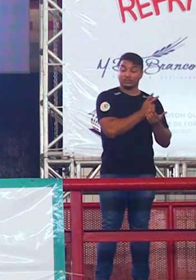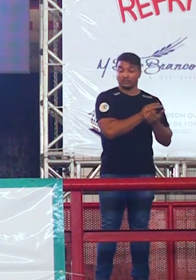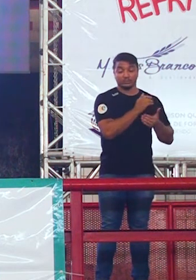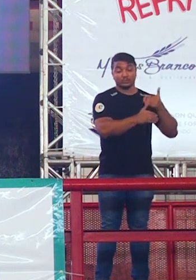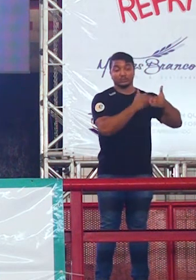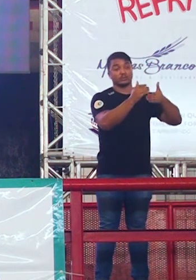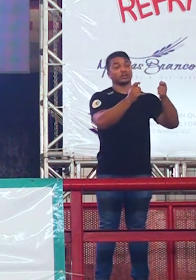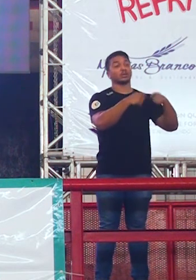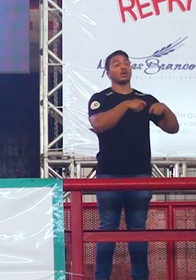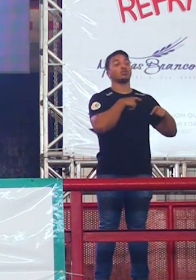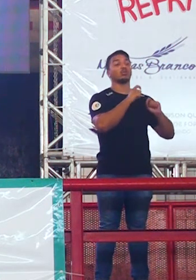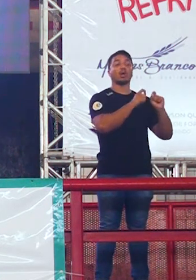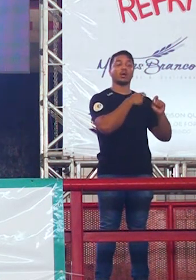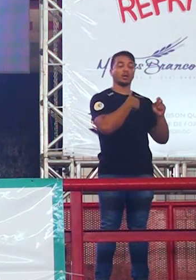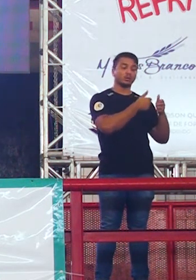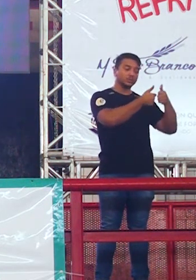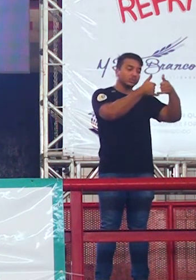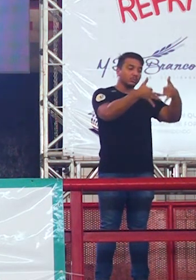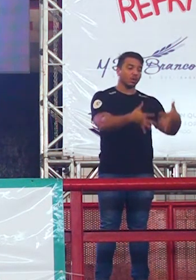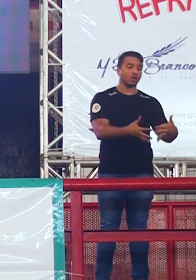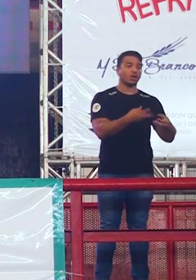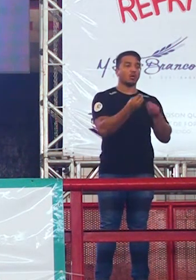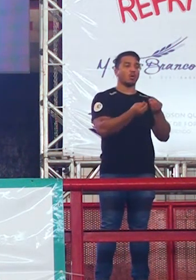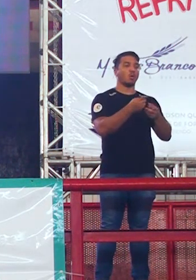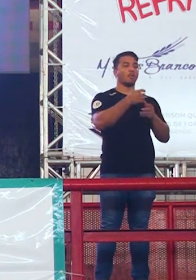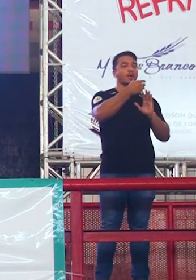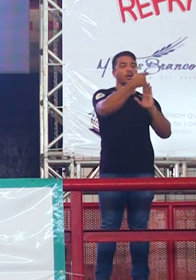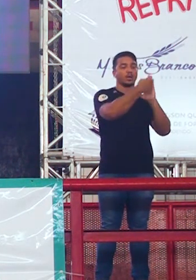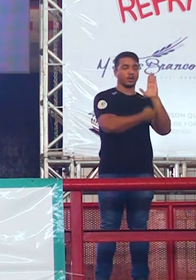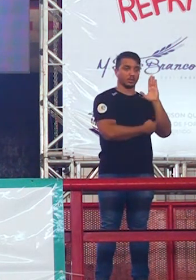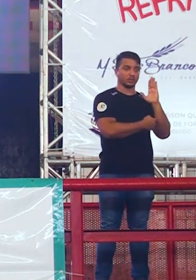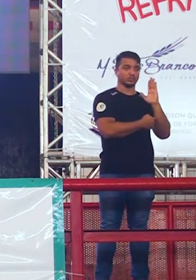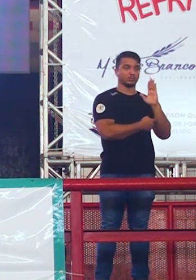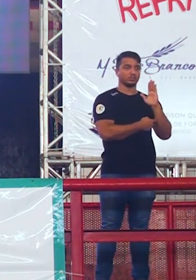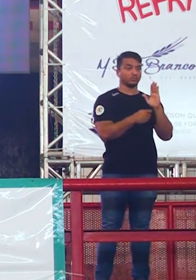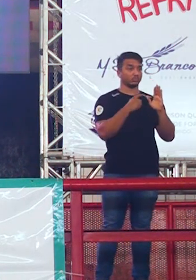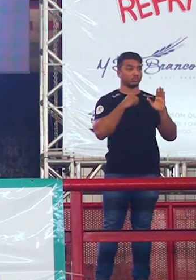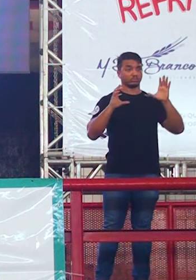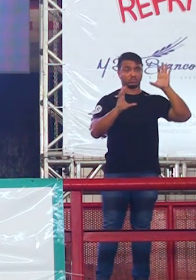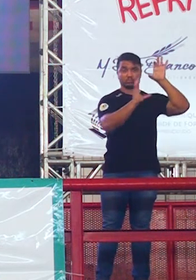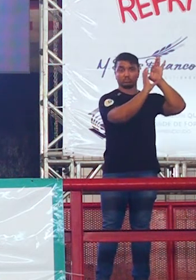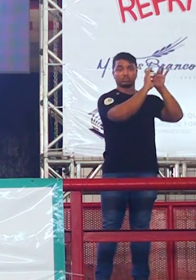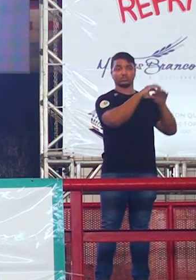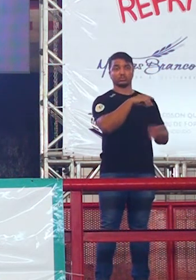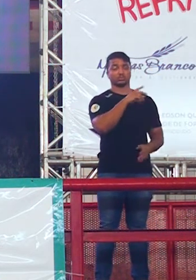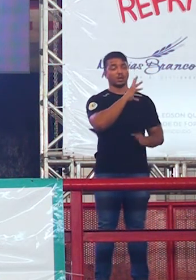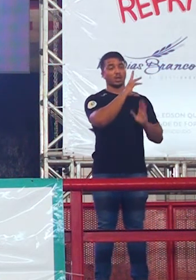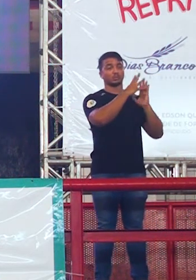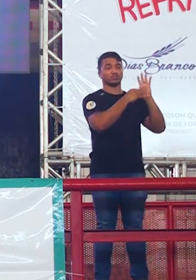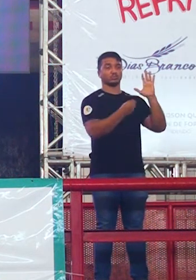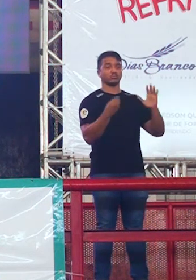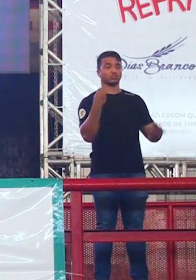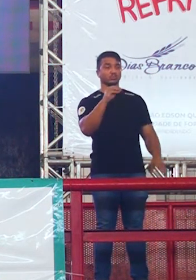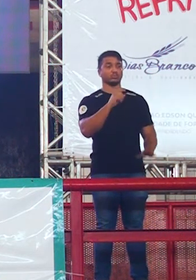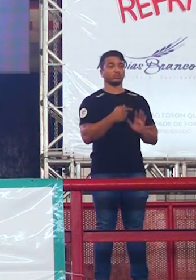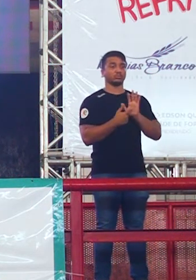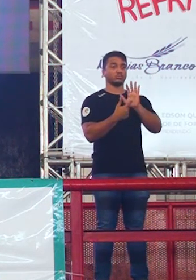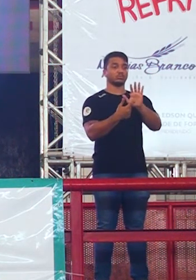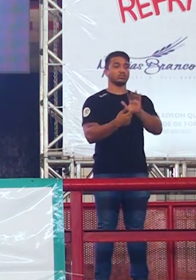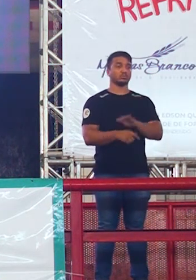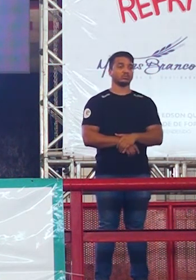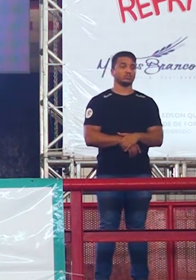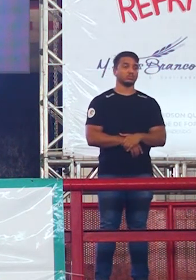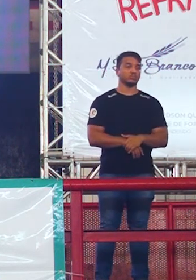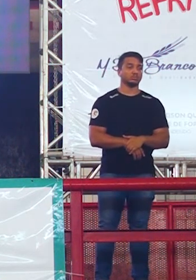as diretrizes do que quer na prova de redação. Isso foi tirado de lá. Então, a gente já pode dizer que o tema tá